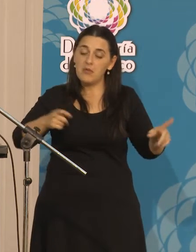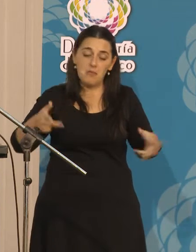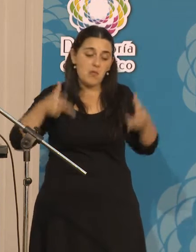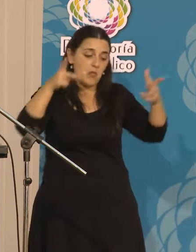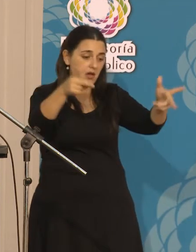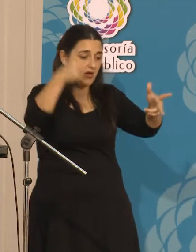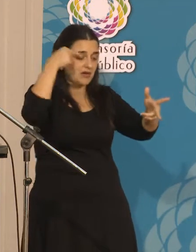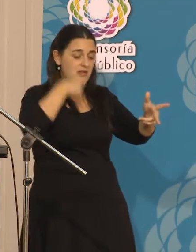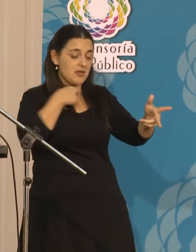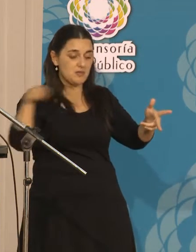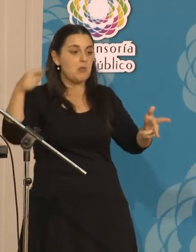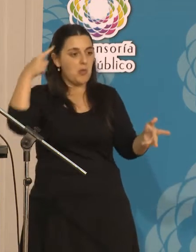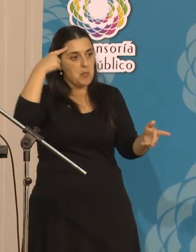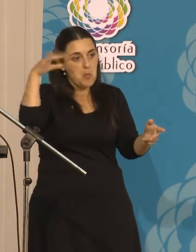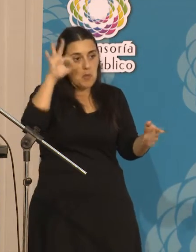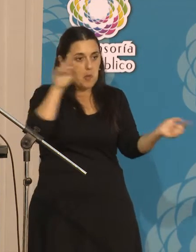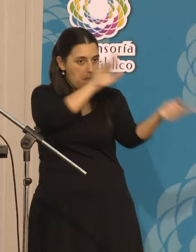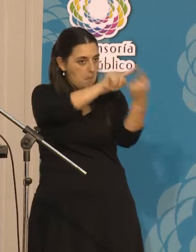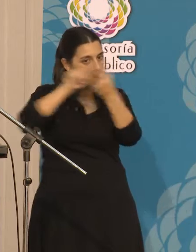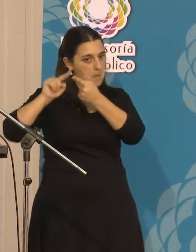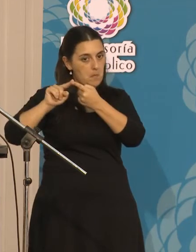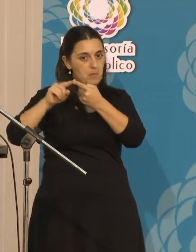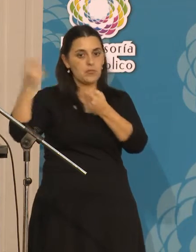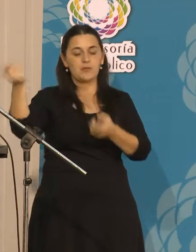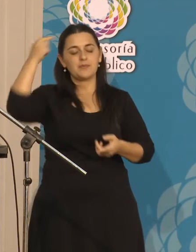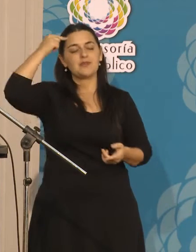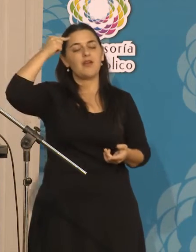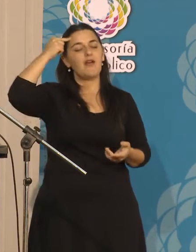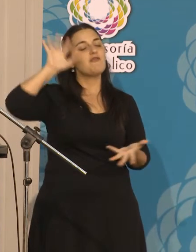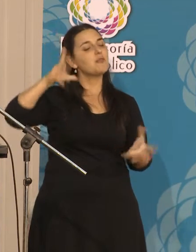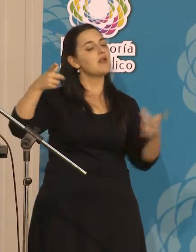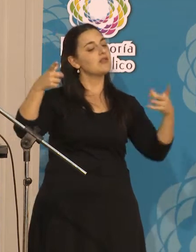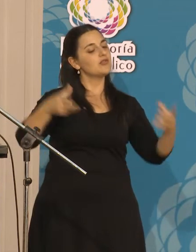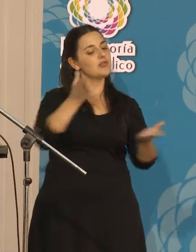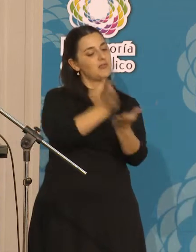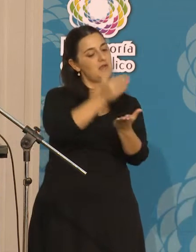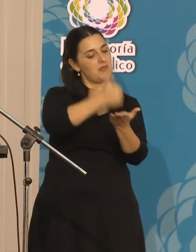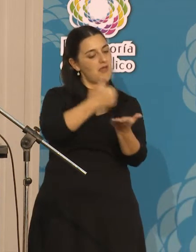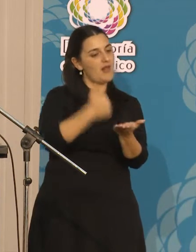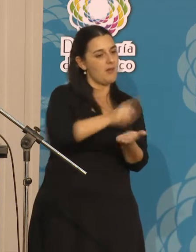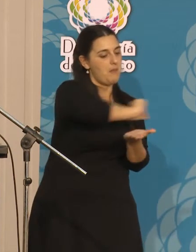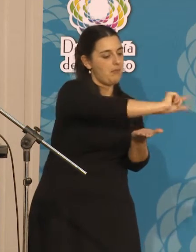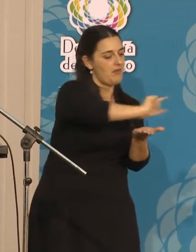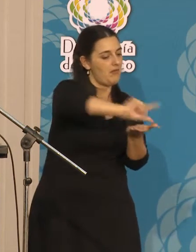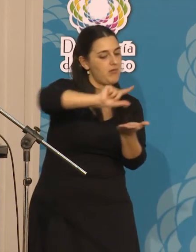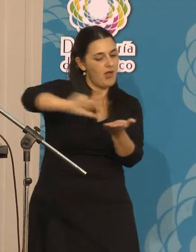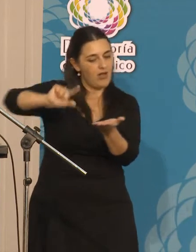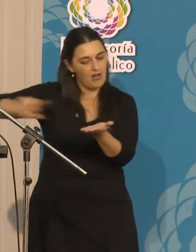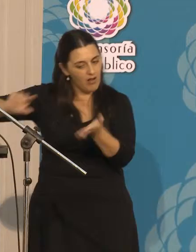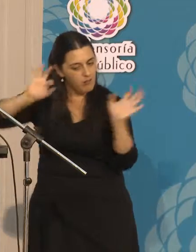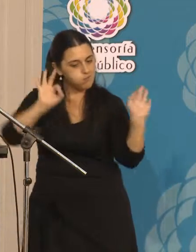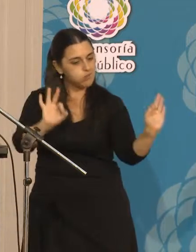totalmente con que hay que repartir la torta, la torta clara, la torta rica, más en este momento que